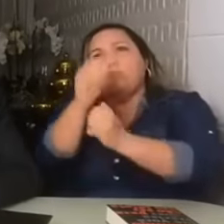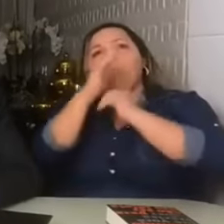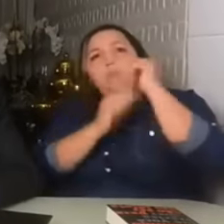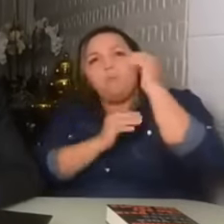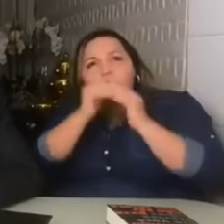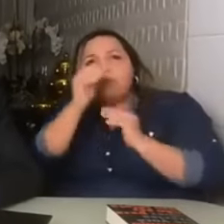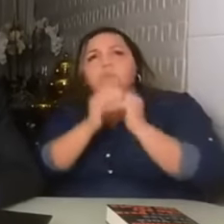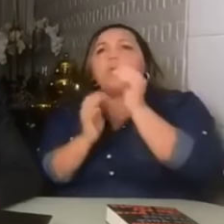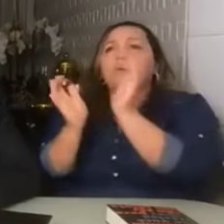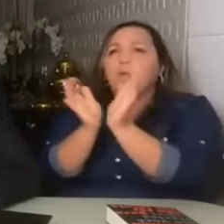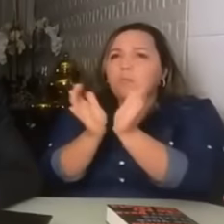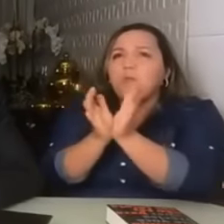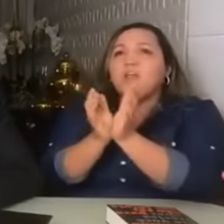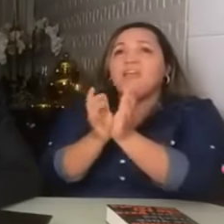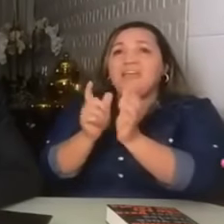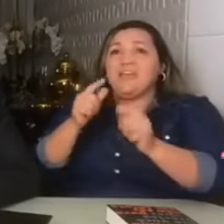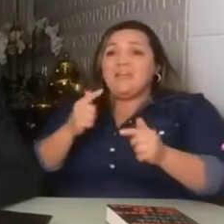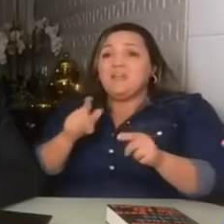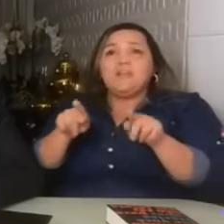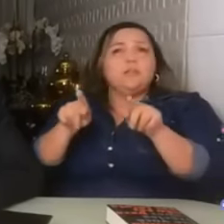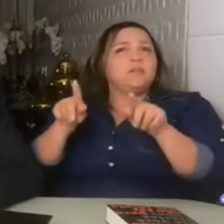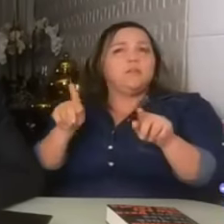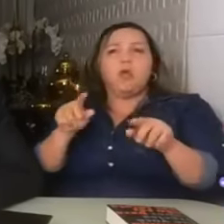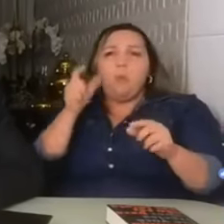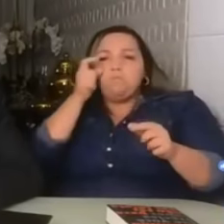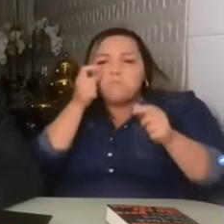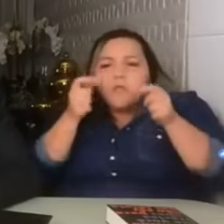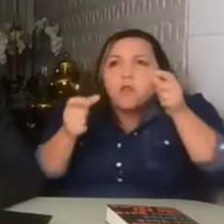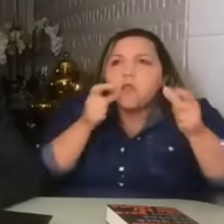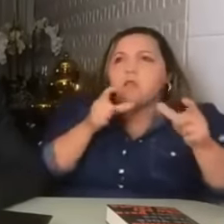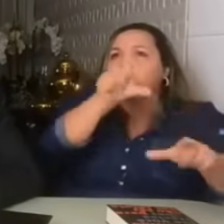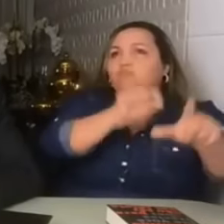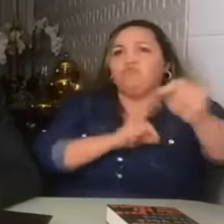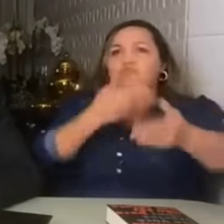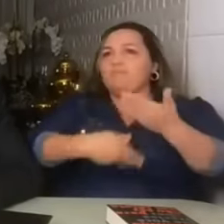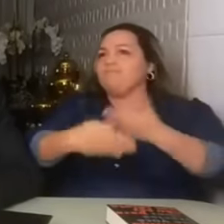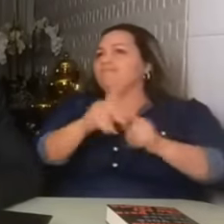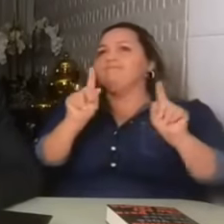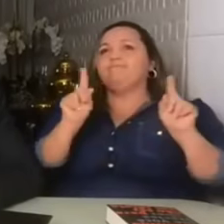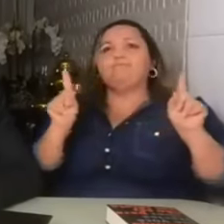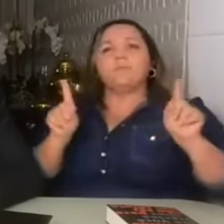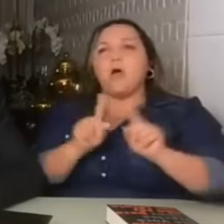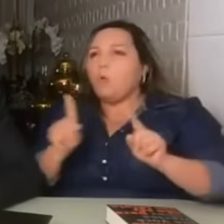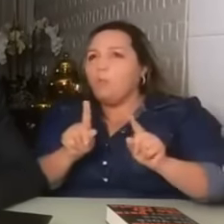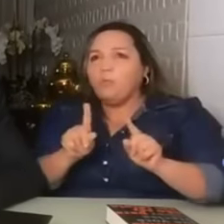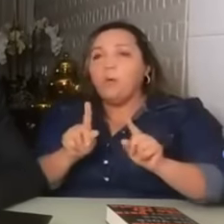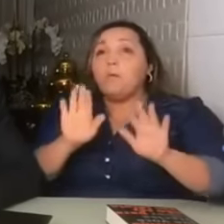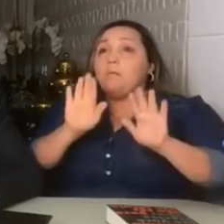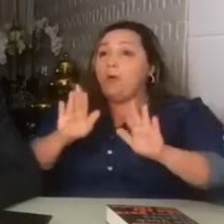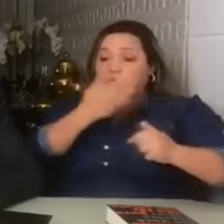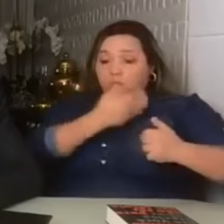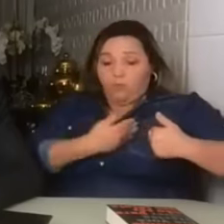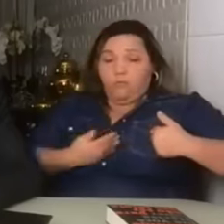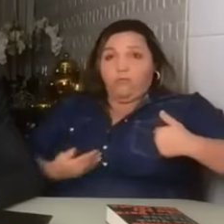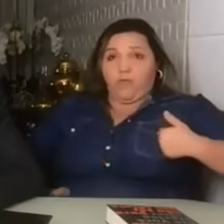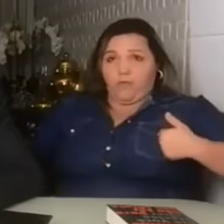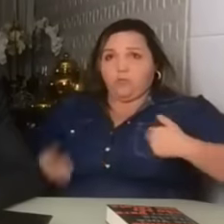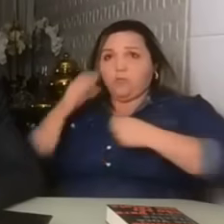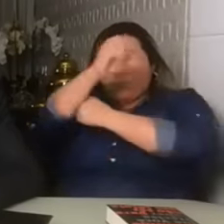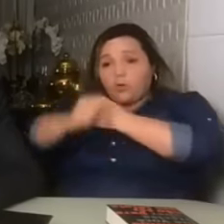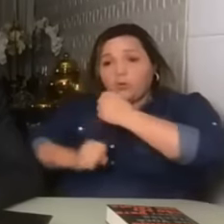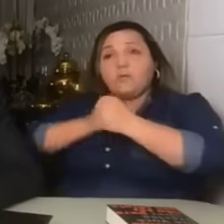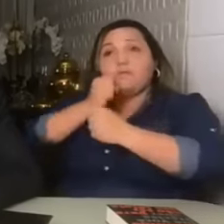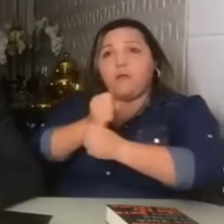isenta de indicações políticas de praxe, começar a fazer um governo, a partir do ano que vem,